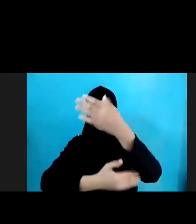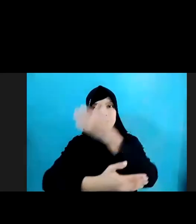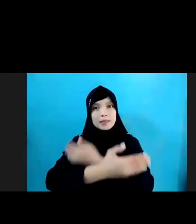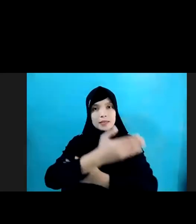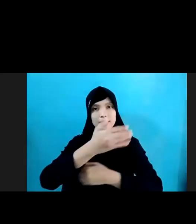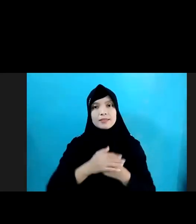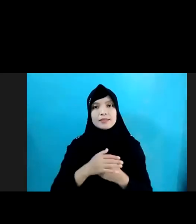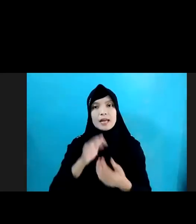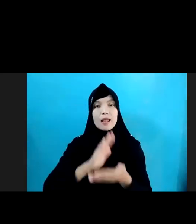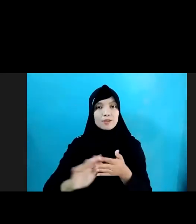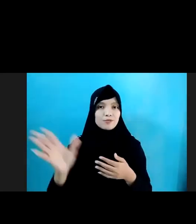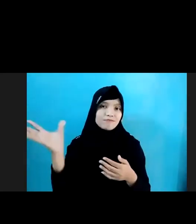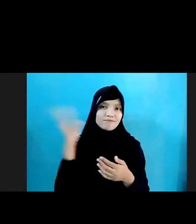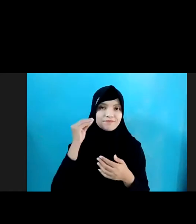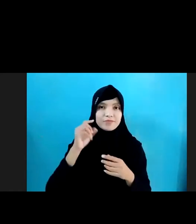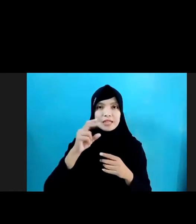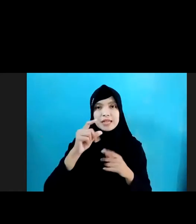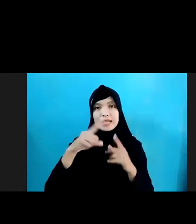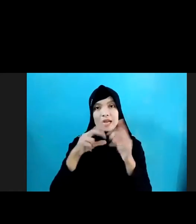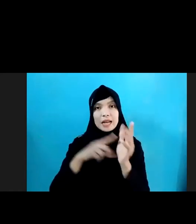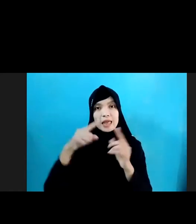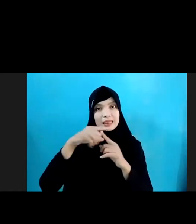langsung saja Dengarkan Ranti Silahkan